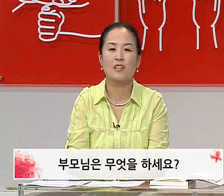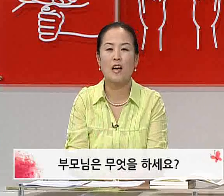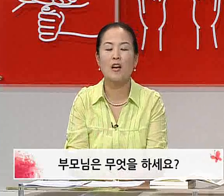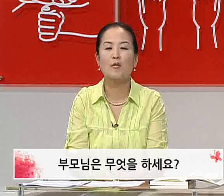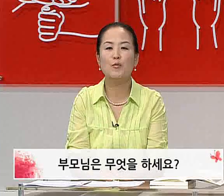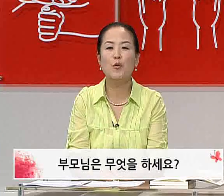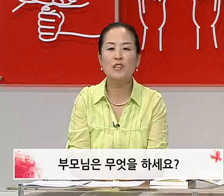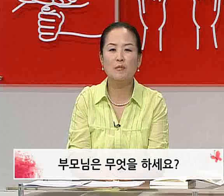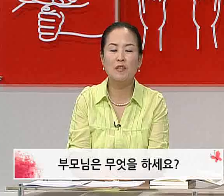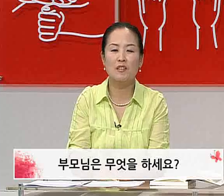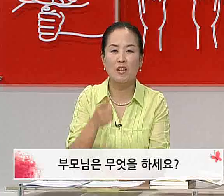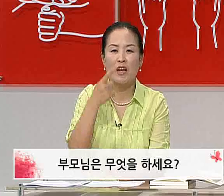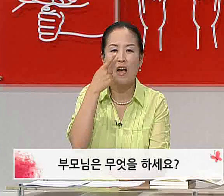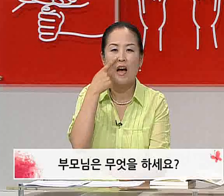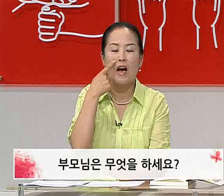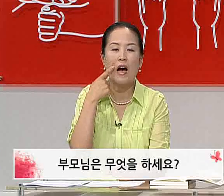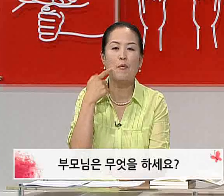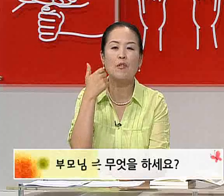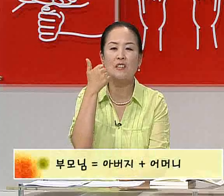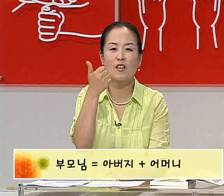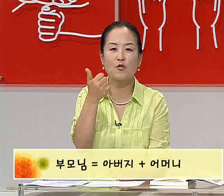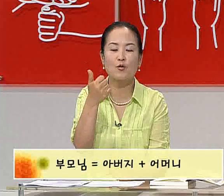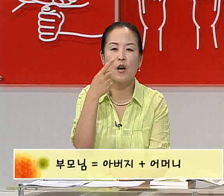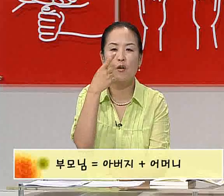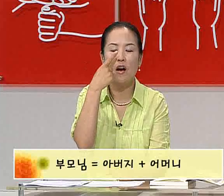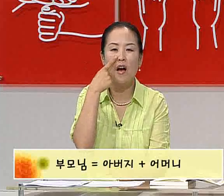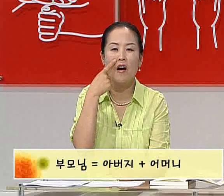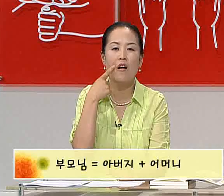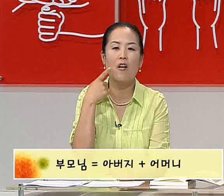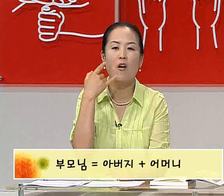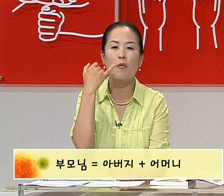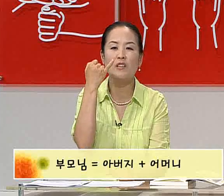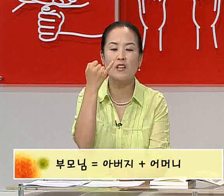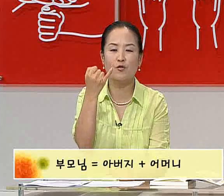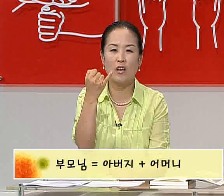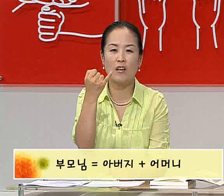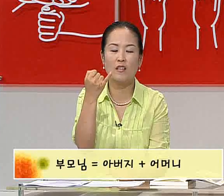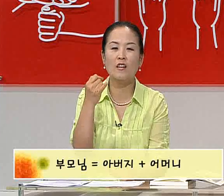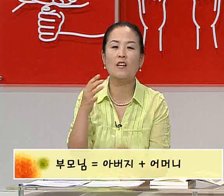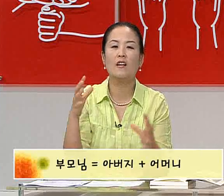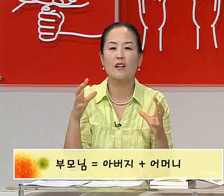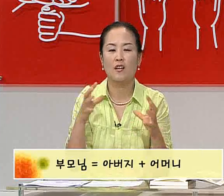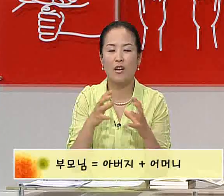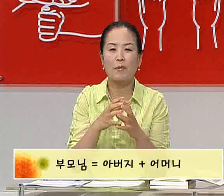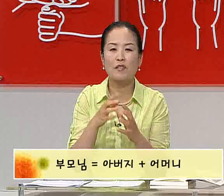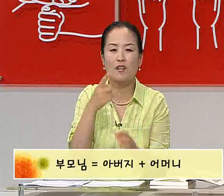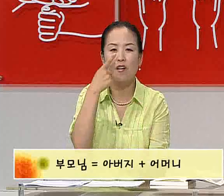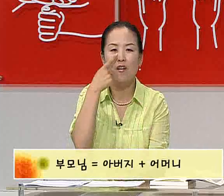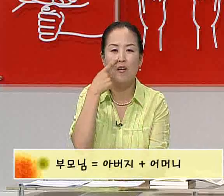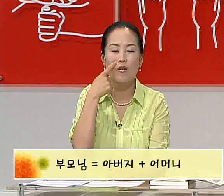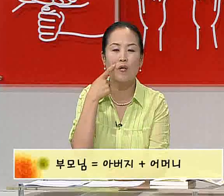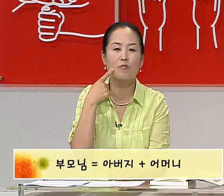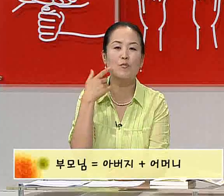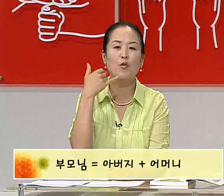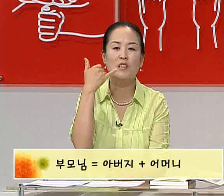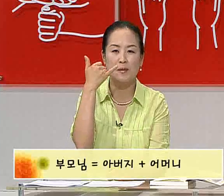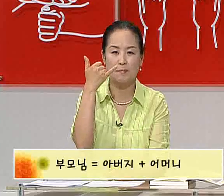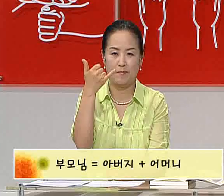자, 부모님은 아버지라는 수화와 어머니라는 수화를 결합해서 부모님,